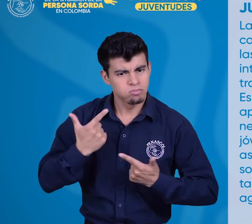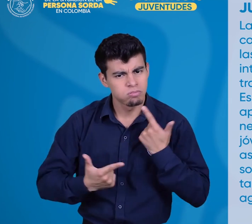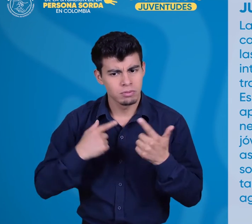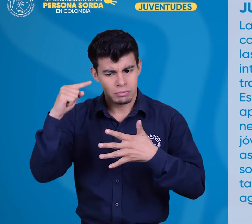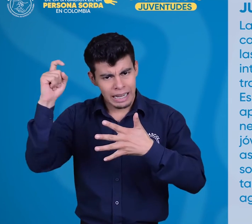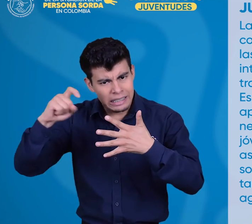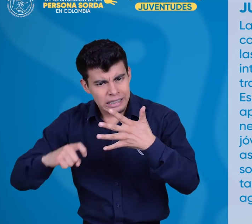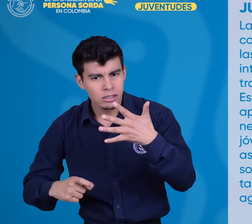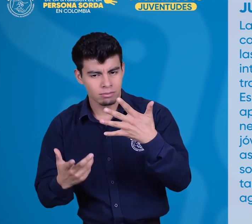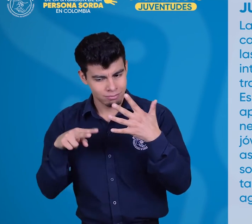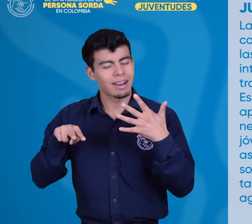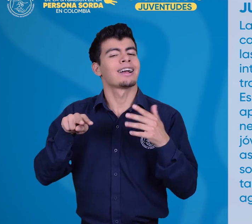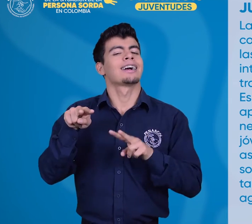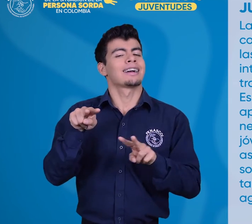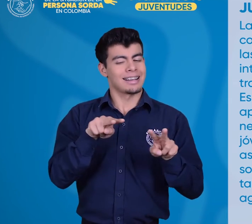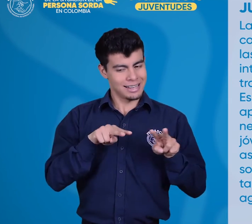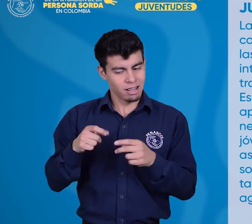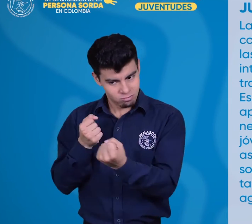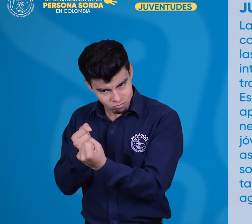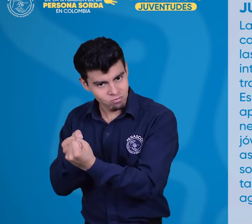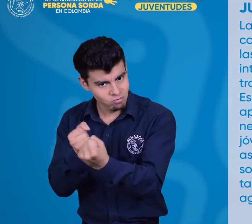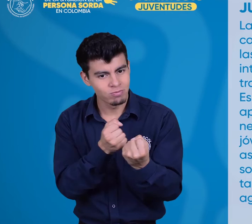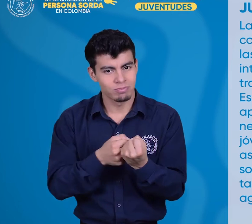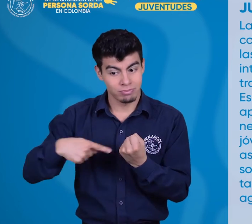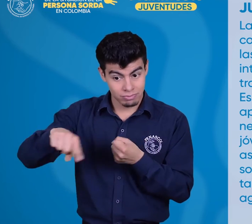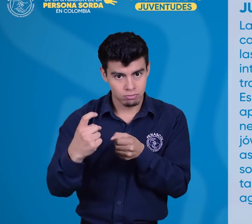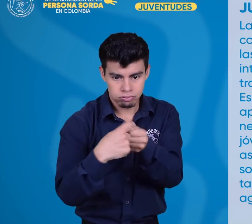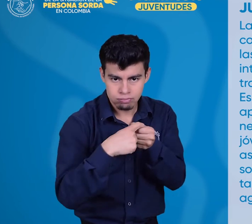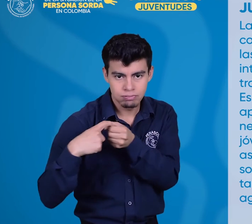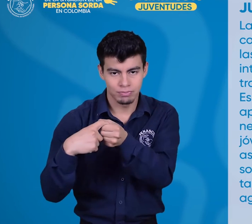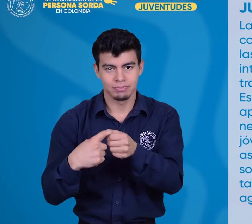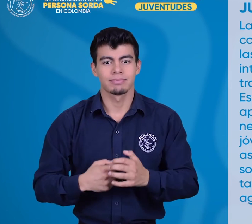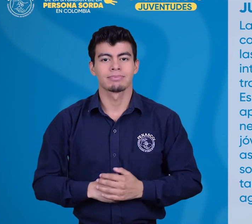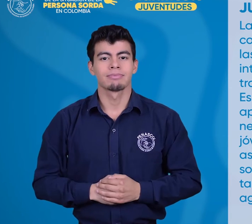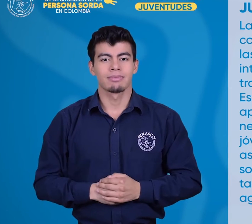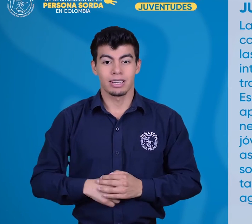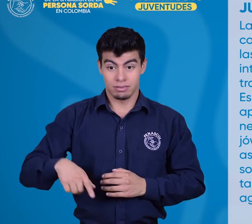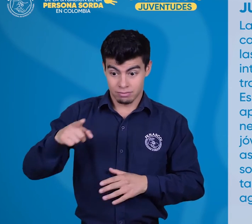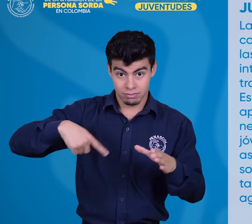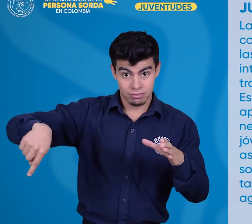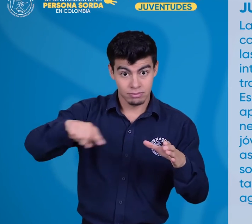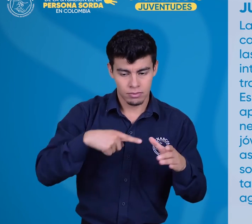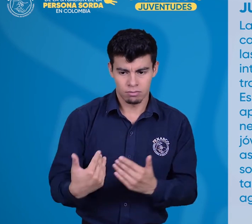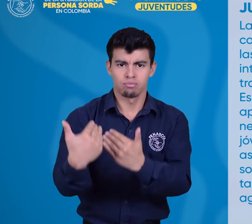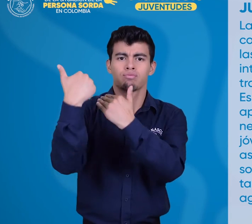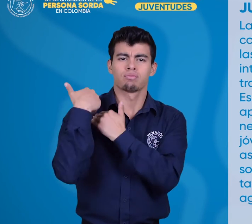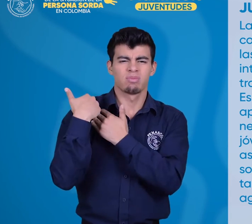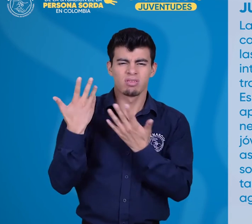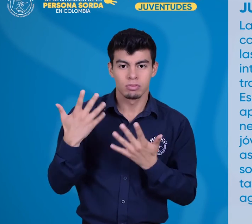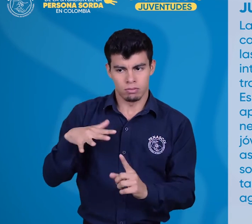las luchas y las necesidades de los y las jóvenes dentro del movimiento asociativo de la comunidad sorda, puesto que ellos